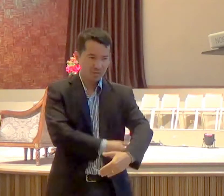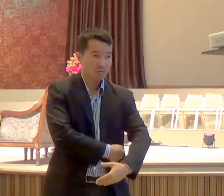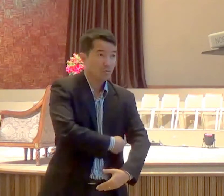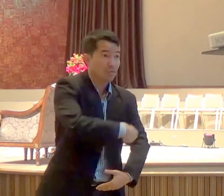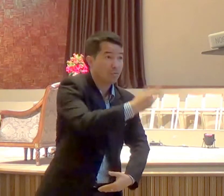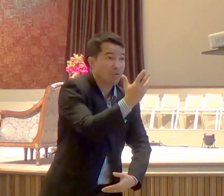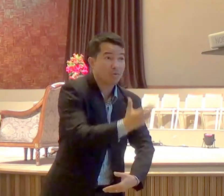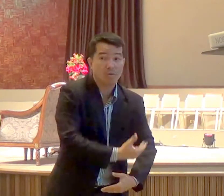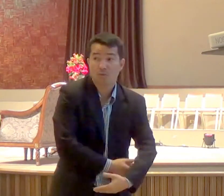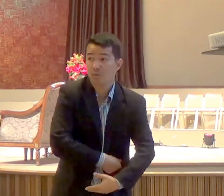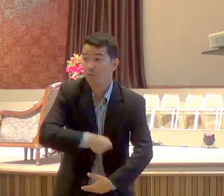atenção,